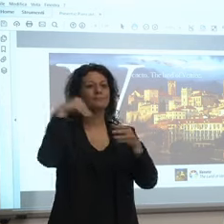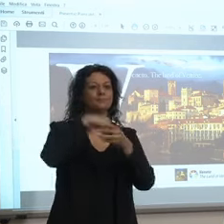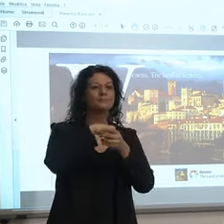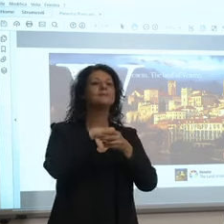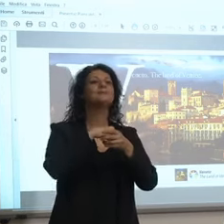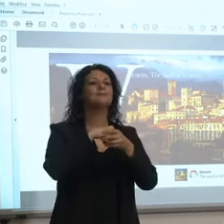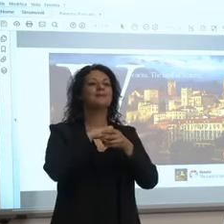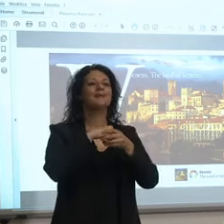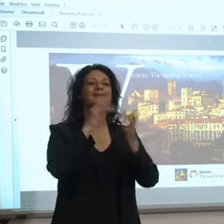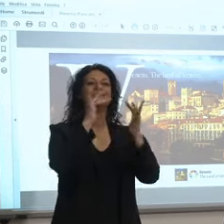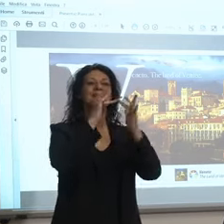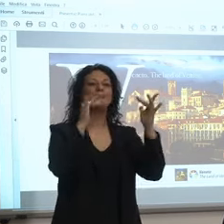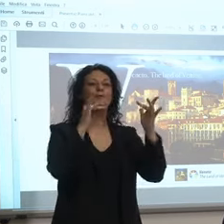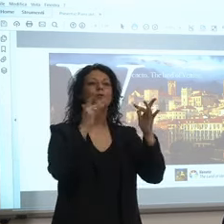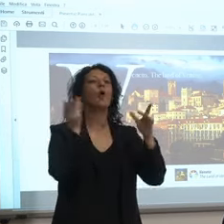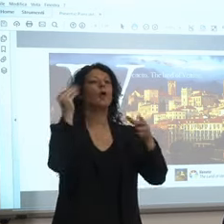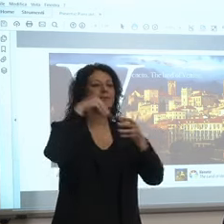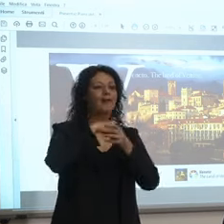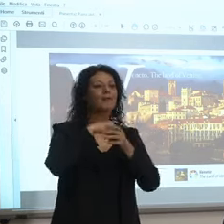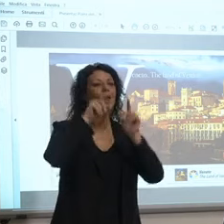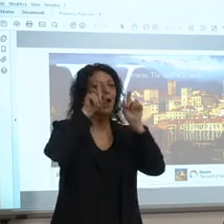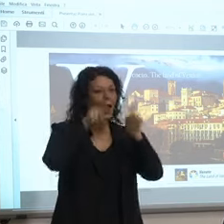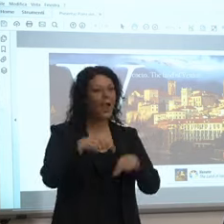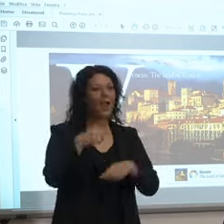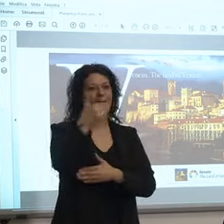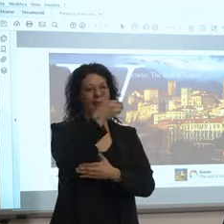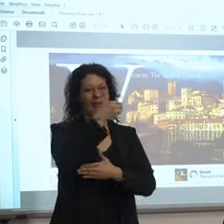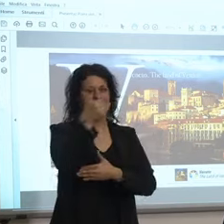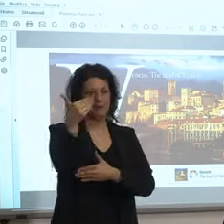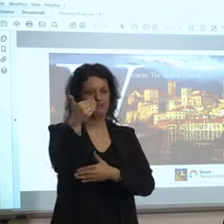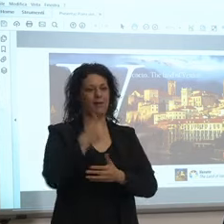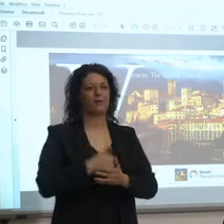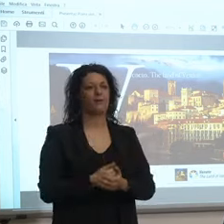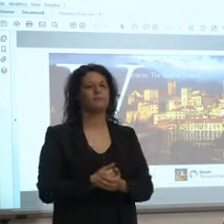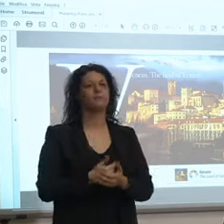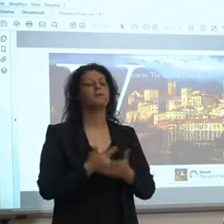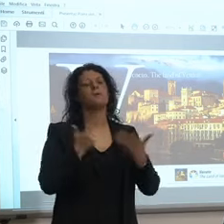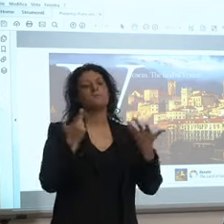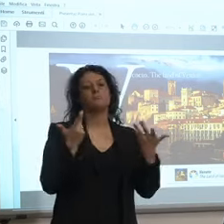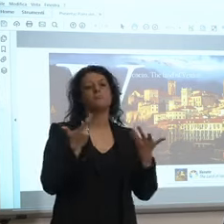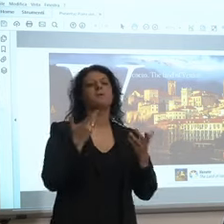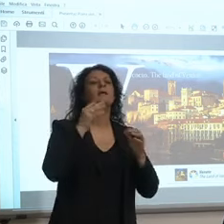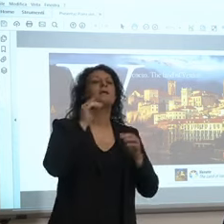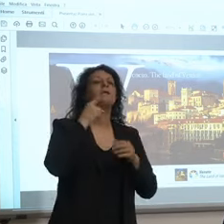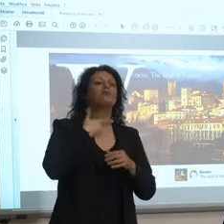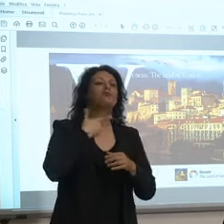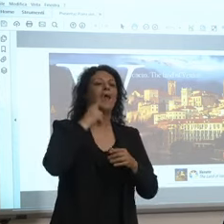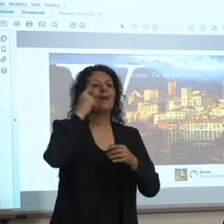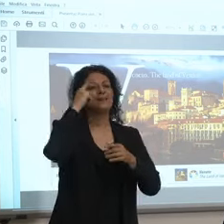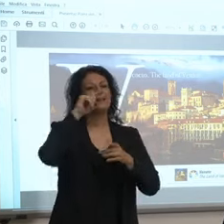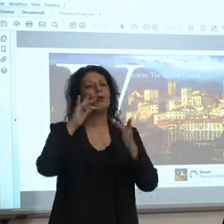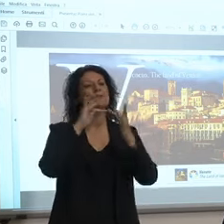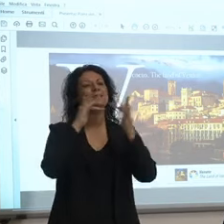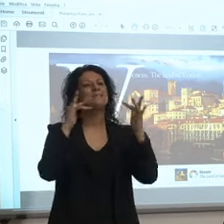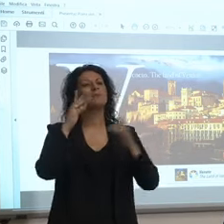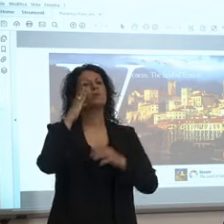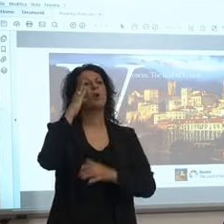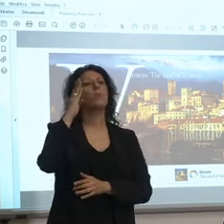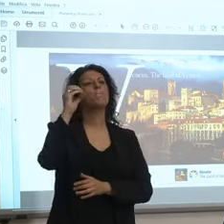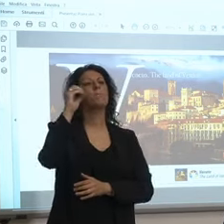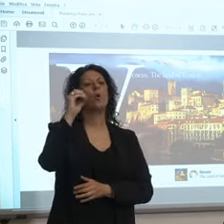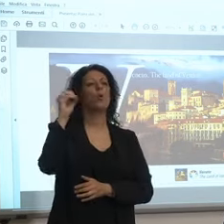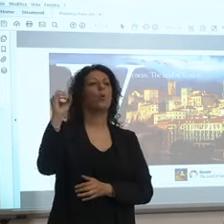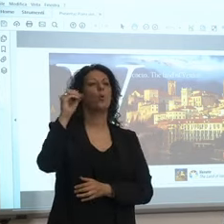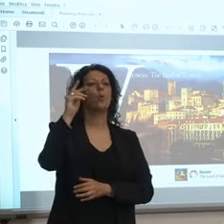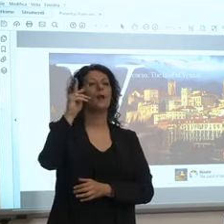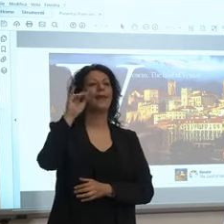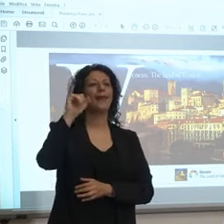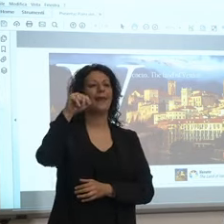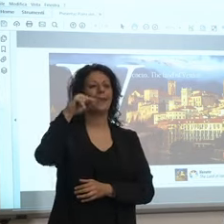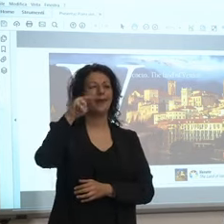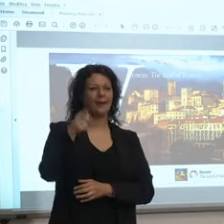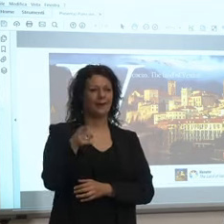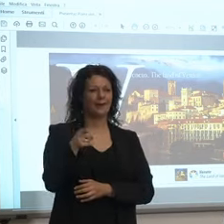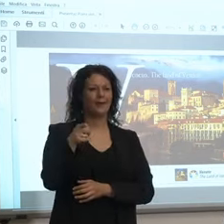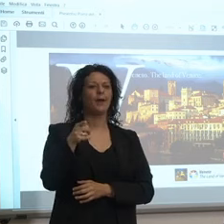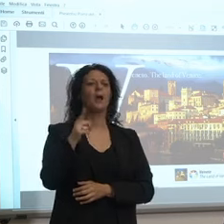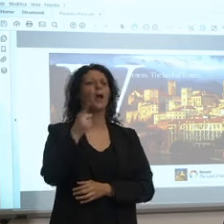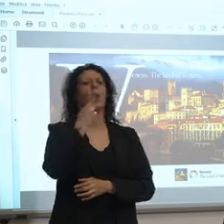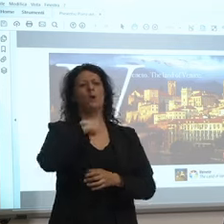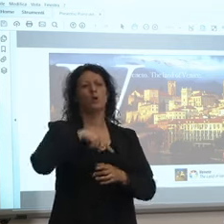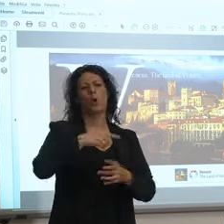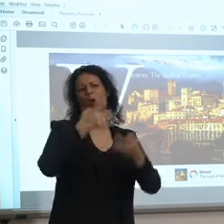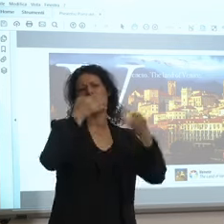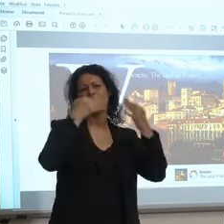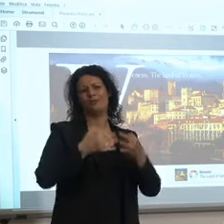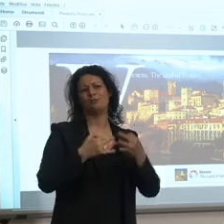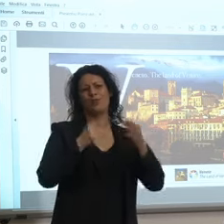.com approfittiamo di questo momento booking è in difficoltà con la crisi approfittiamo di questo momento ci inseriamo noi me lo chiedono gli